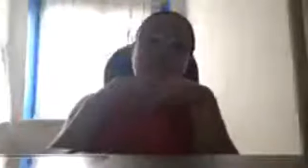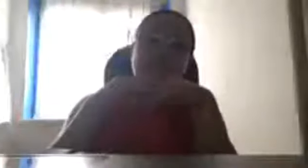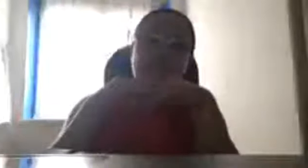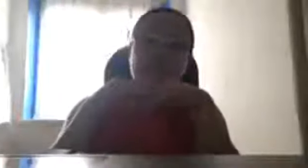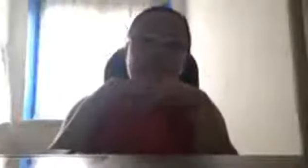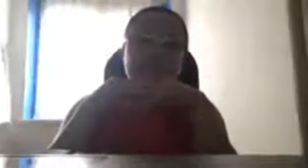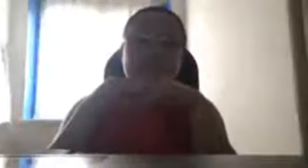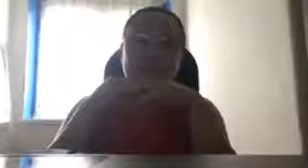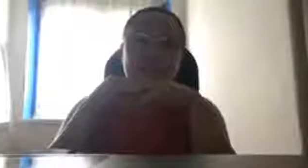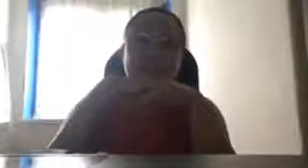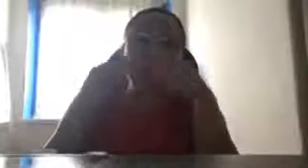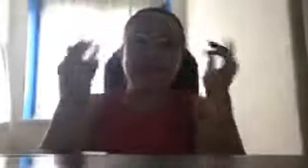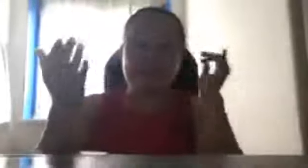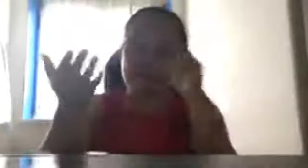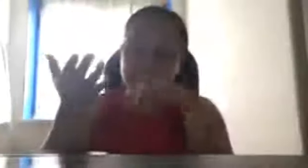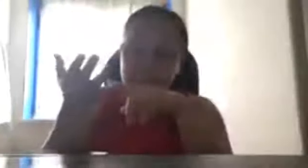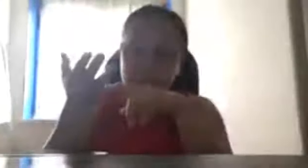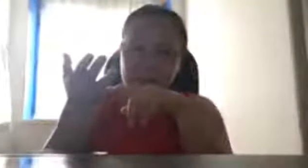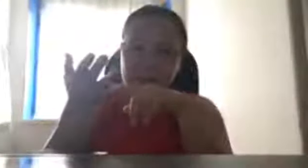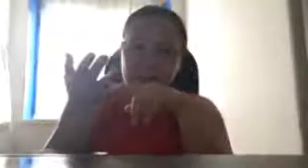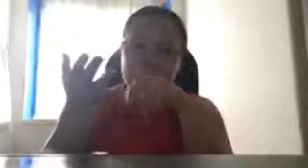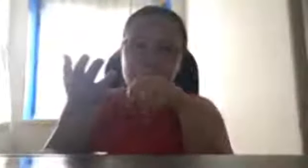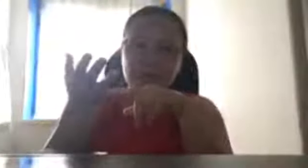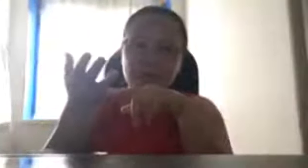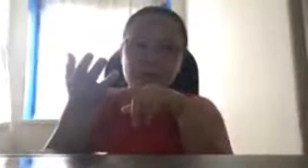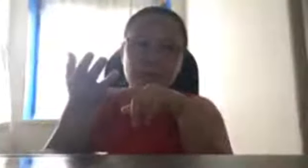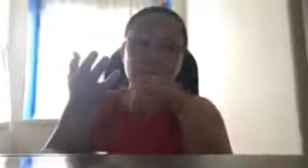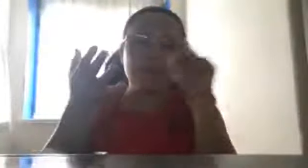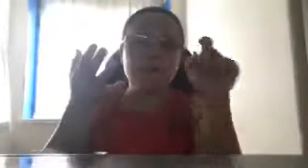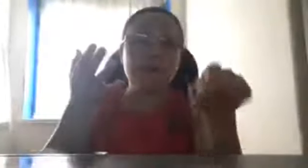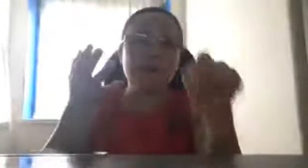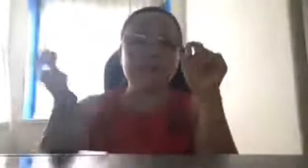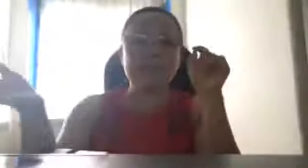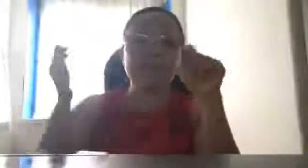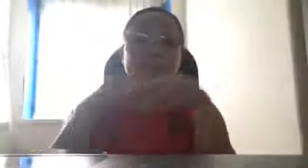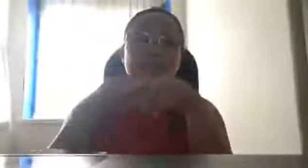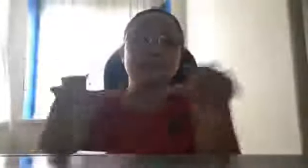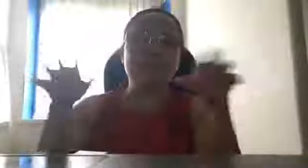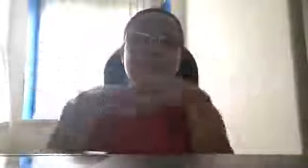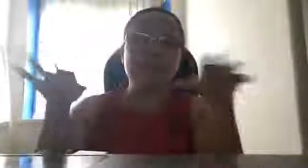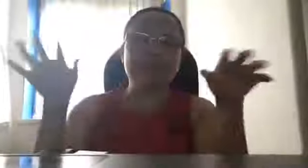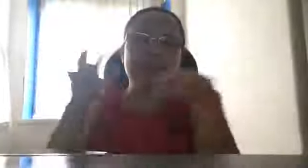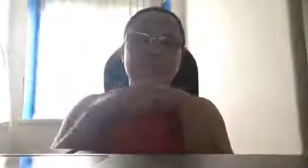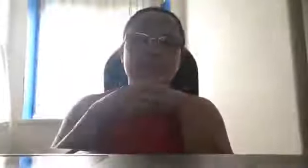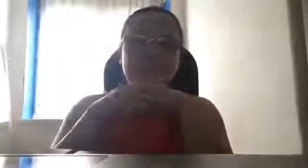plants na, like for example, pag may inuubo, kukuha ka lang dyan o may magtataing.